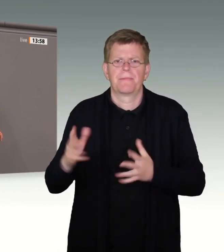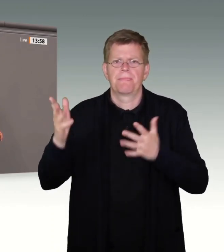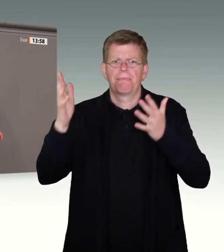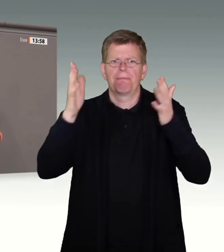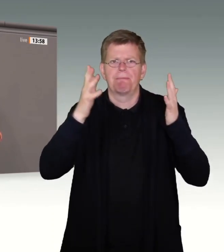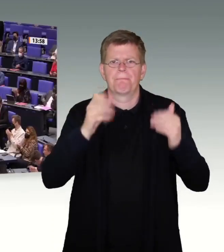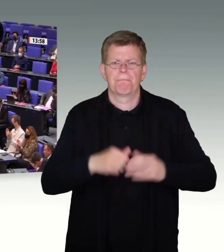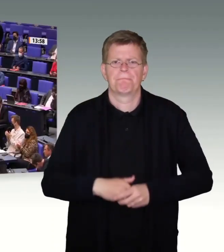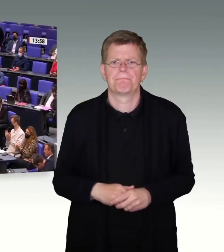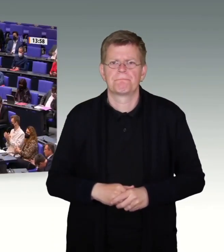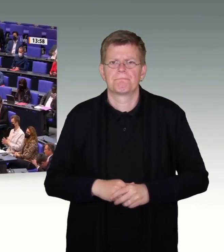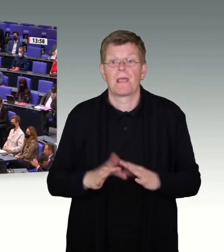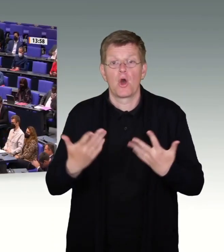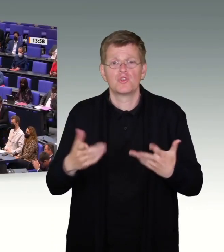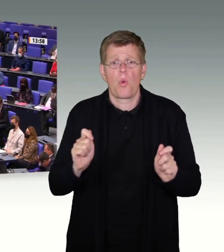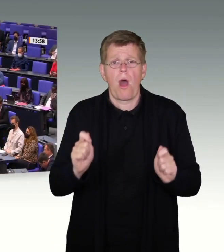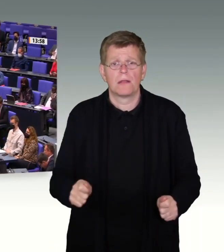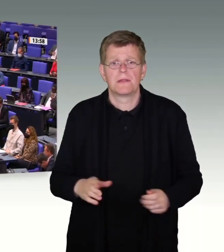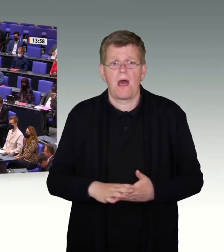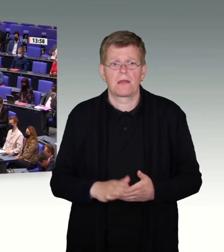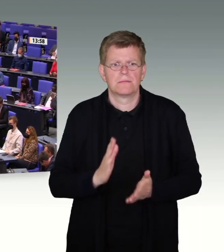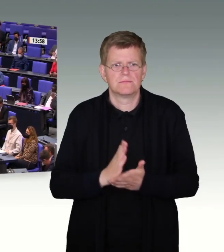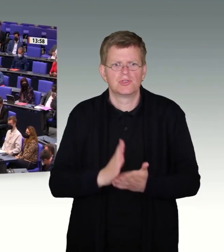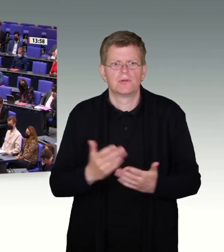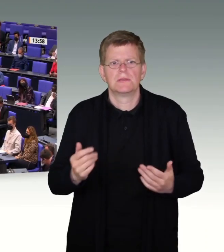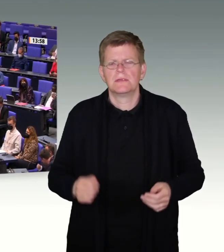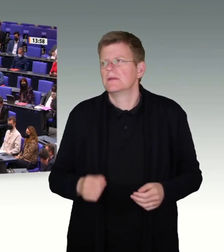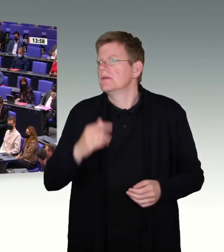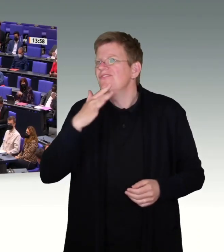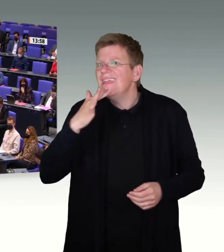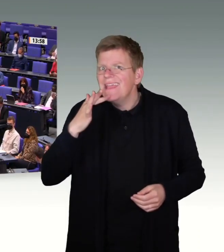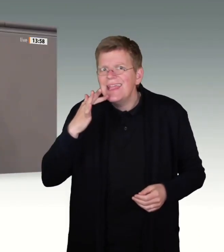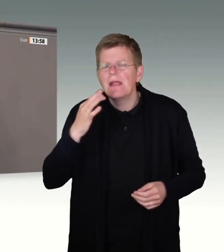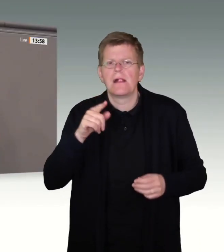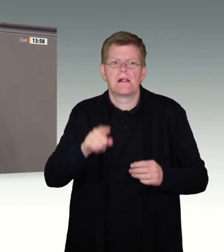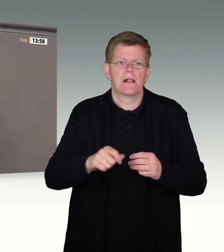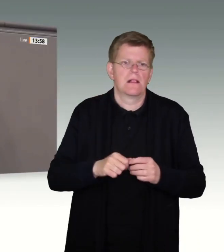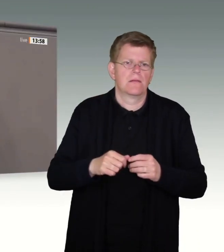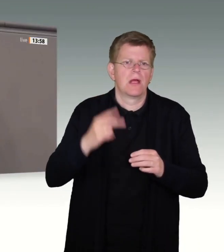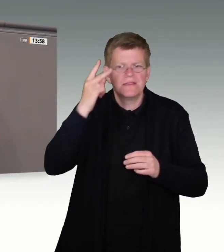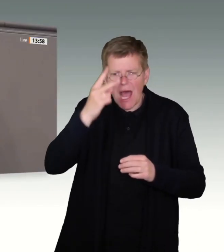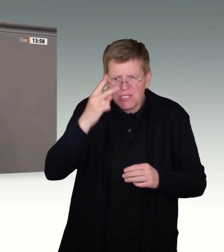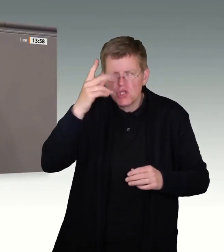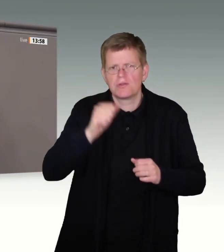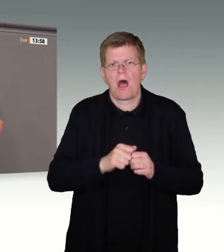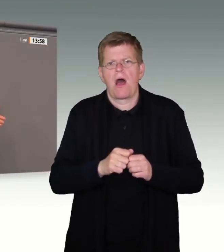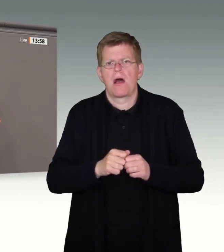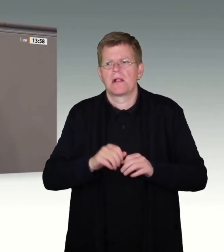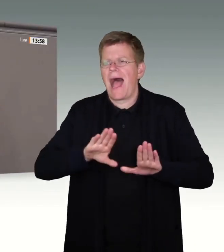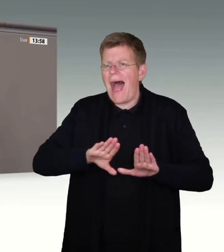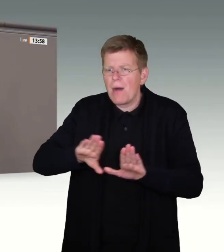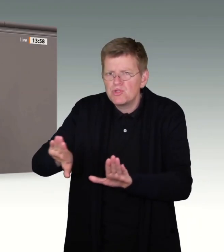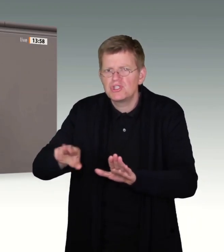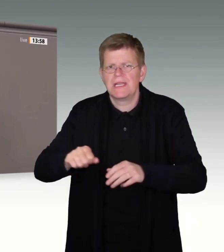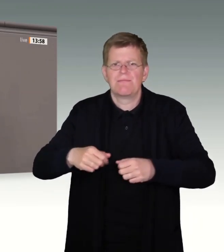Auch in diesem Antrag wird mal wieder von Tausenden Straftätern und einer nationalen Abschiebeoffensive fabuliert, um